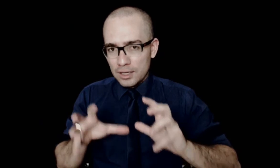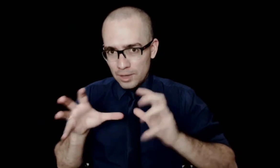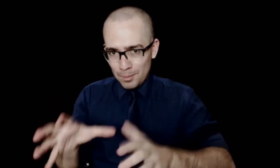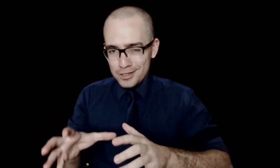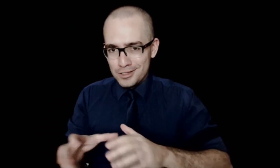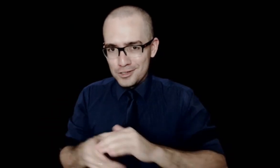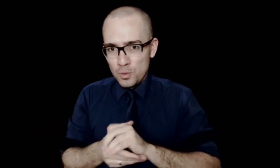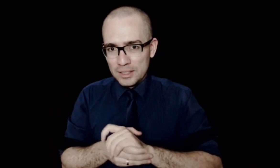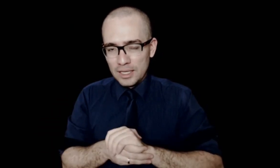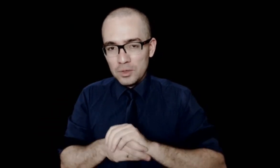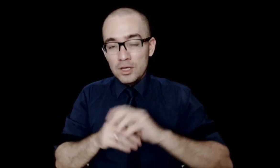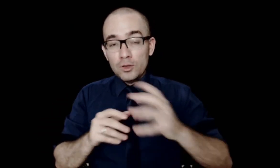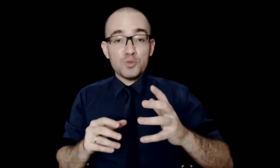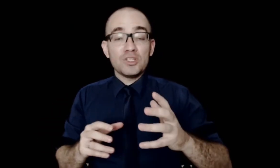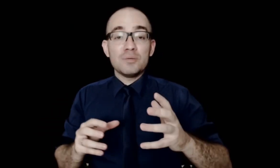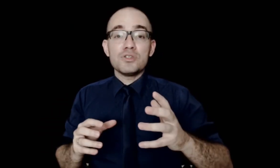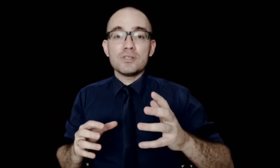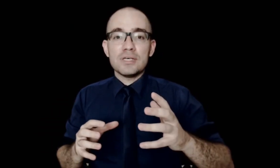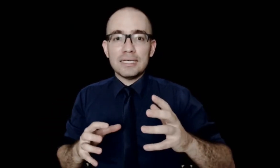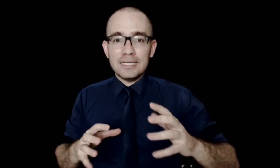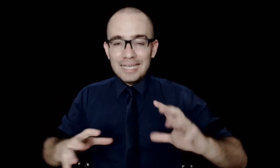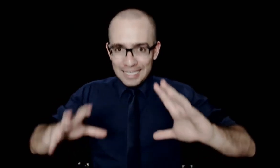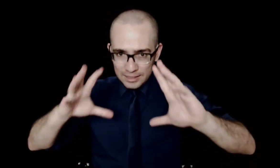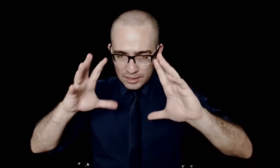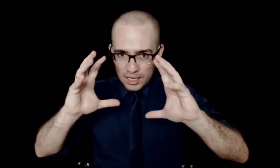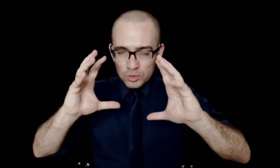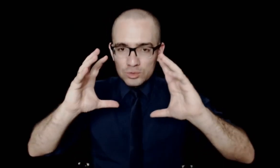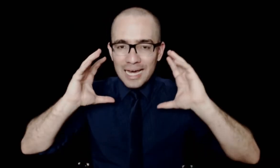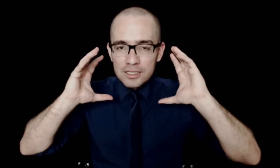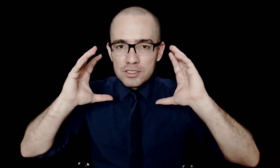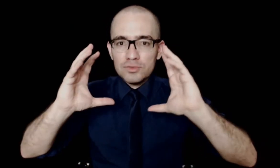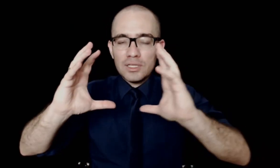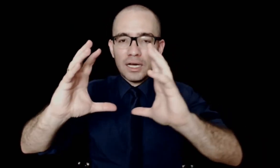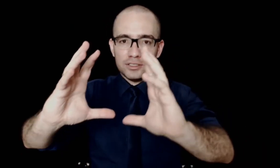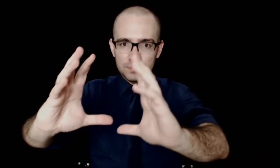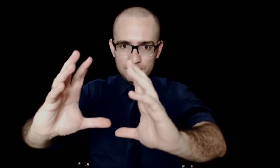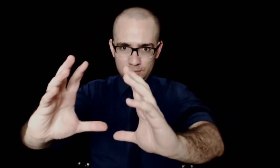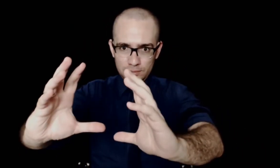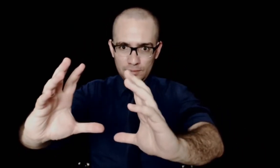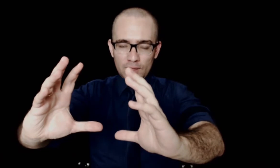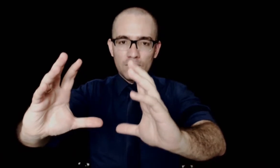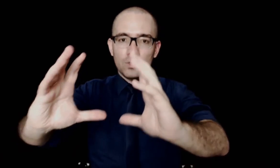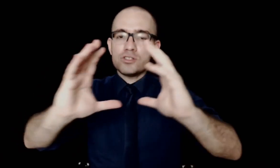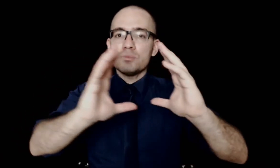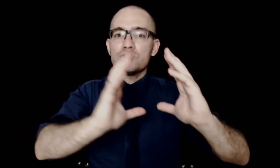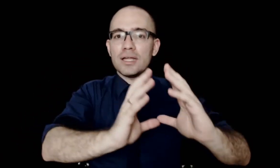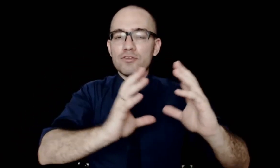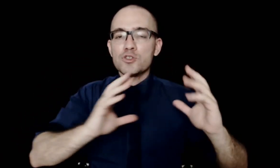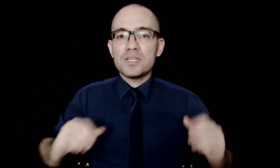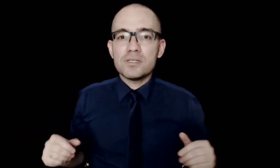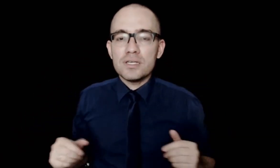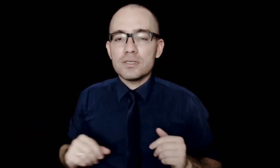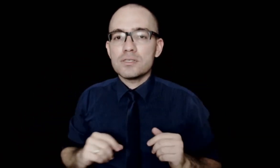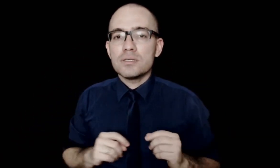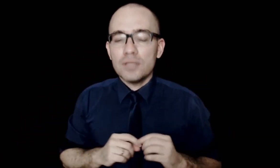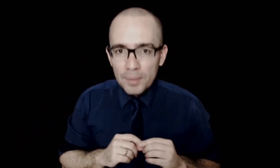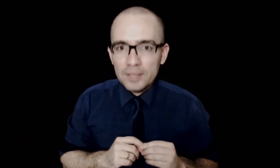claro a partir desse comentário. Nós podemos dizer que, dentro da atividade, nós temos tarefas prescritas também.